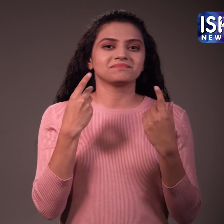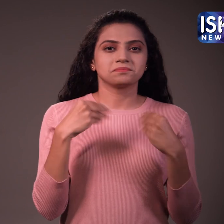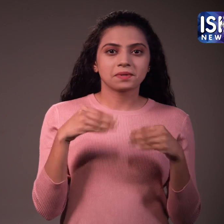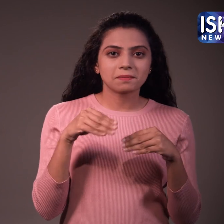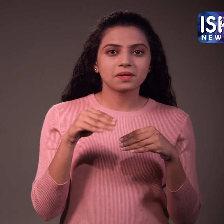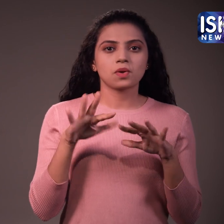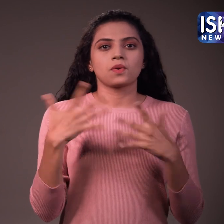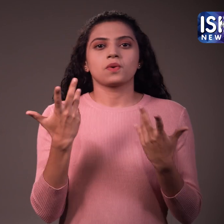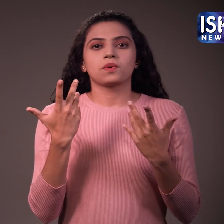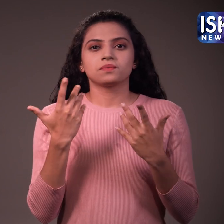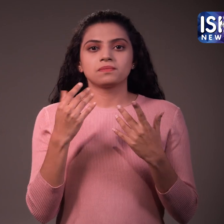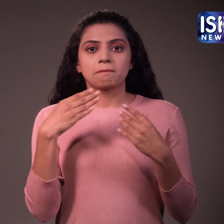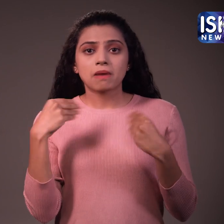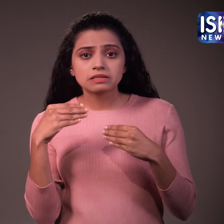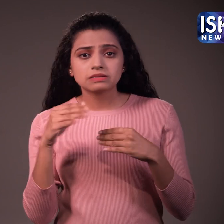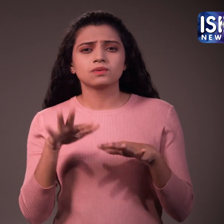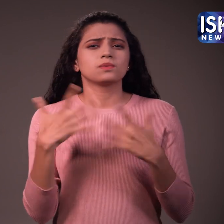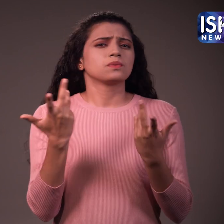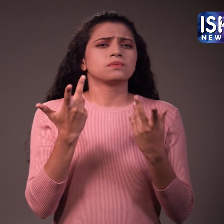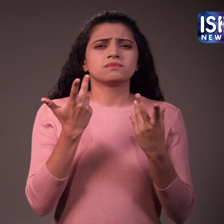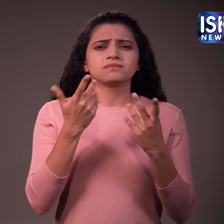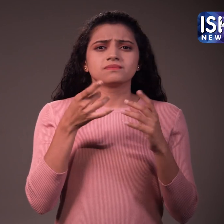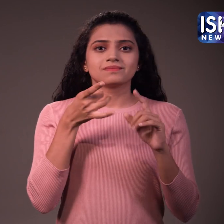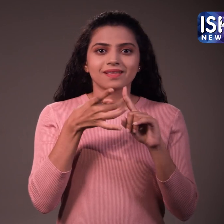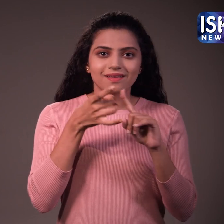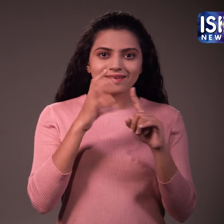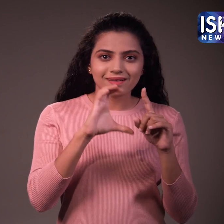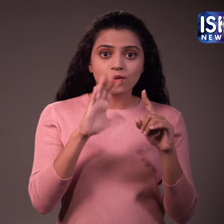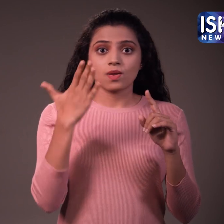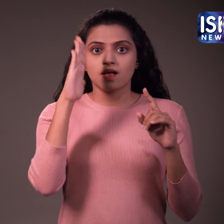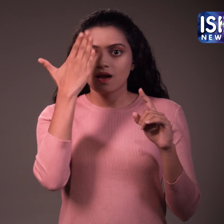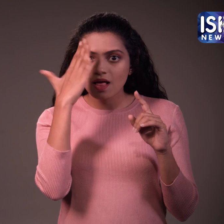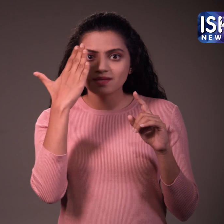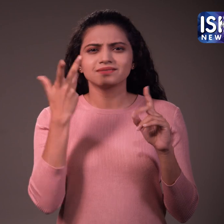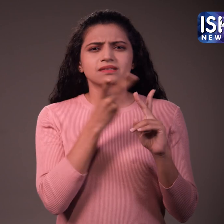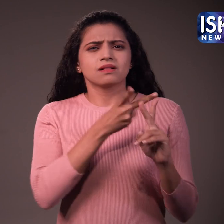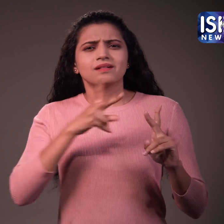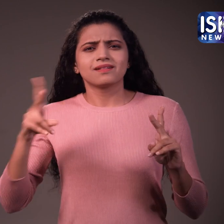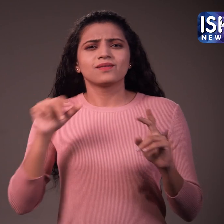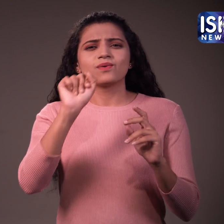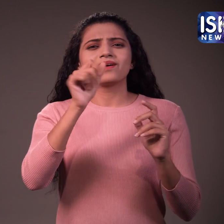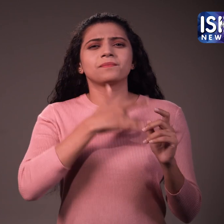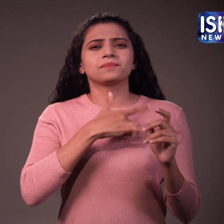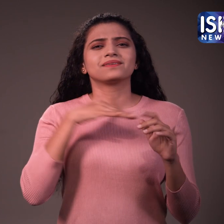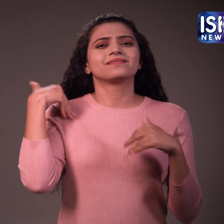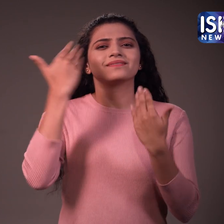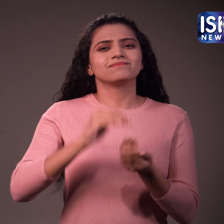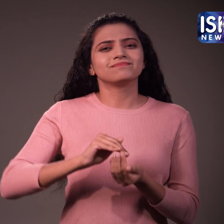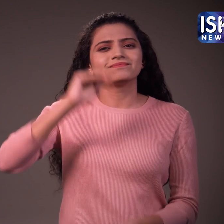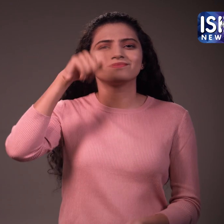गलास, प्लास्टेक, स्टील, कांच, आदी से पीते है लोगों को तरह-तरह के गिलास की आदत होती